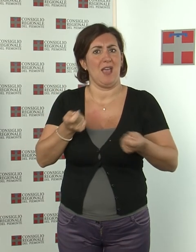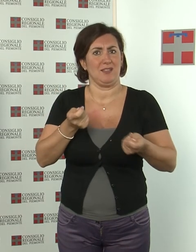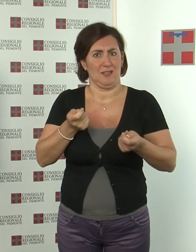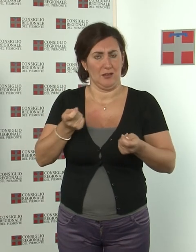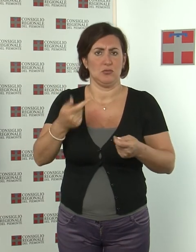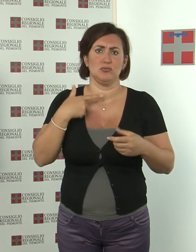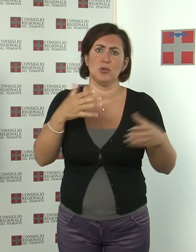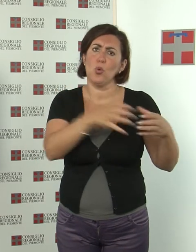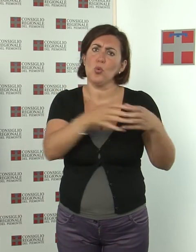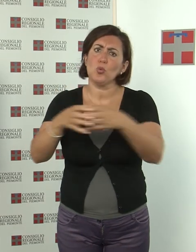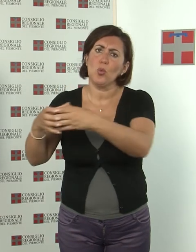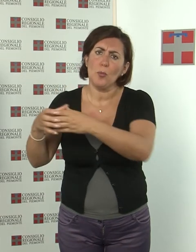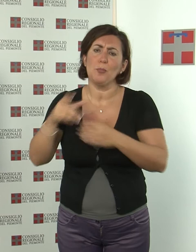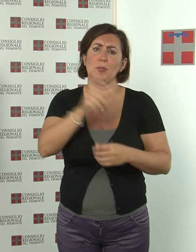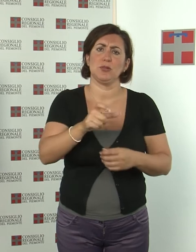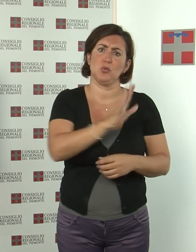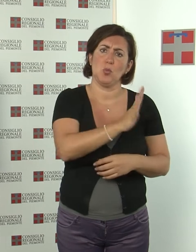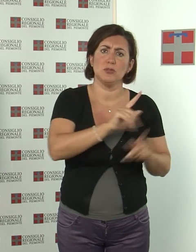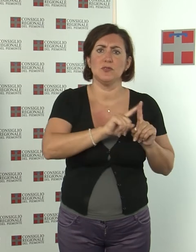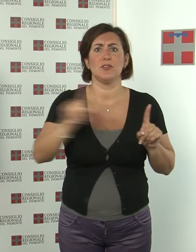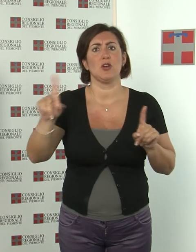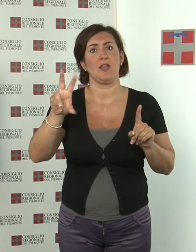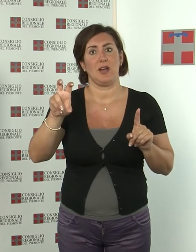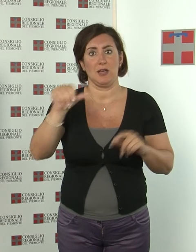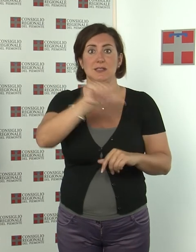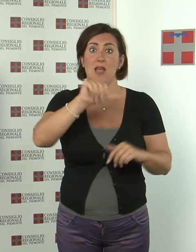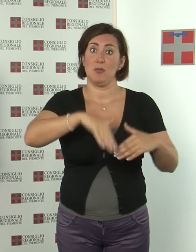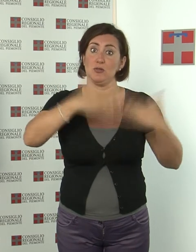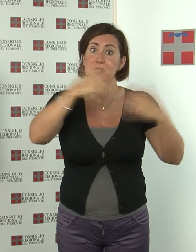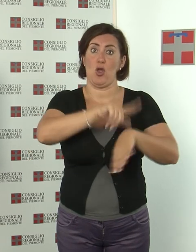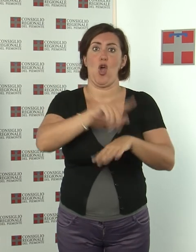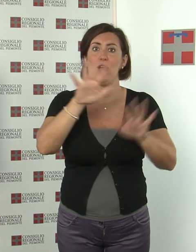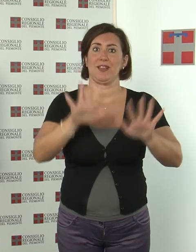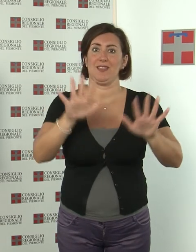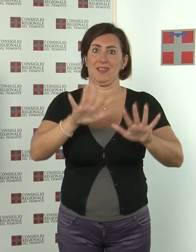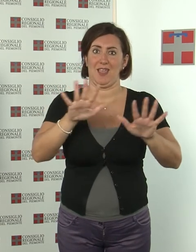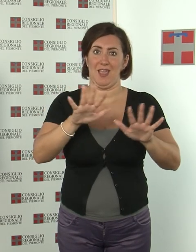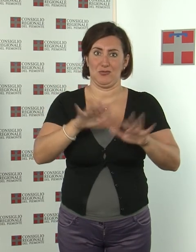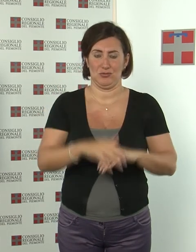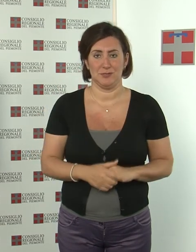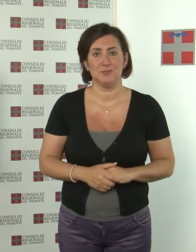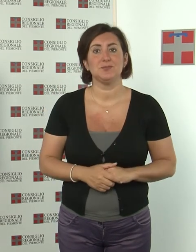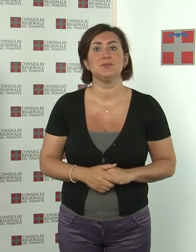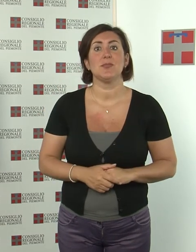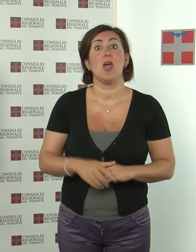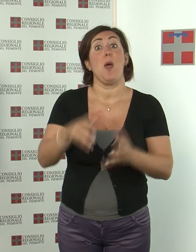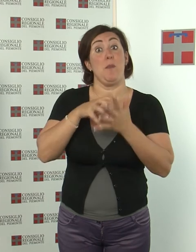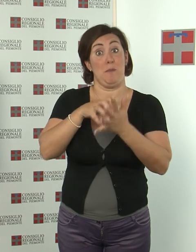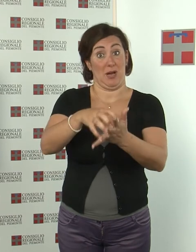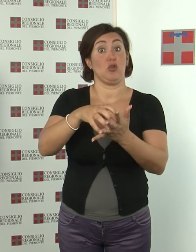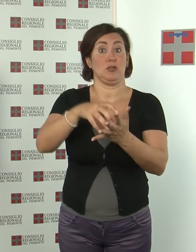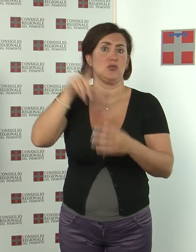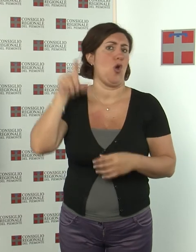per gruppi da 15 a 30 persone al sabato mattina alle ore 10. La prenotazione obbligatoria può essere